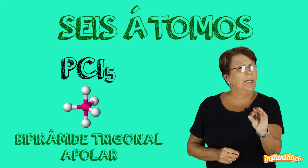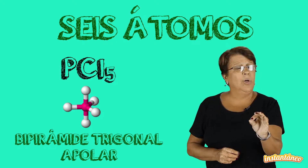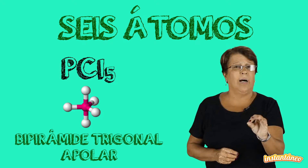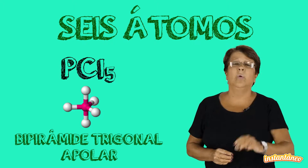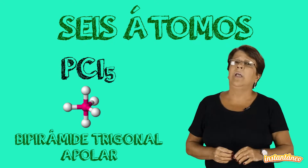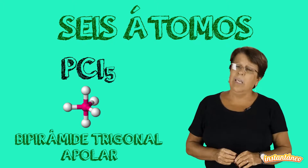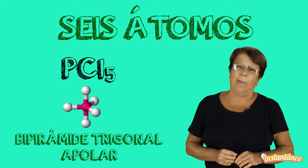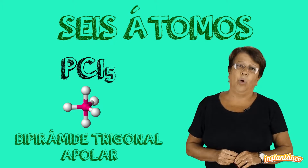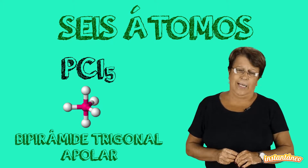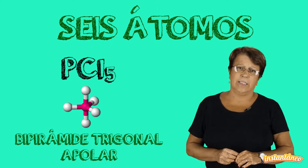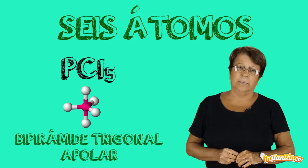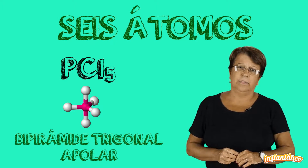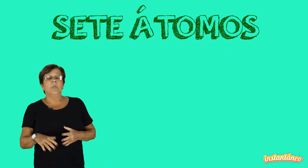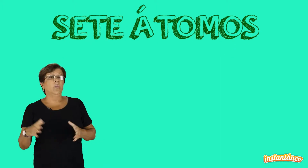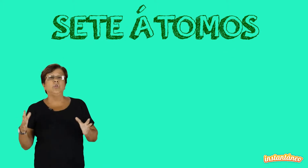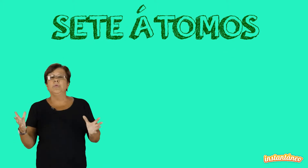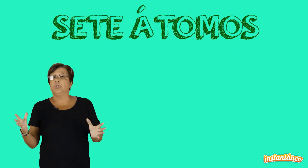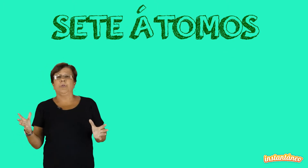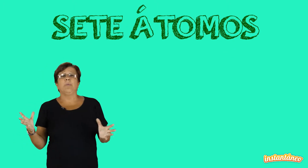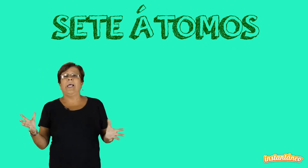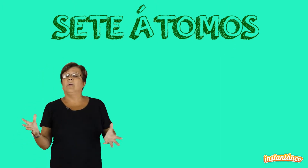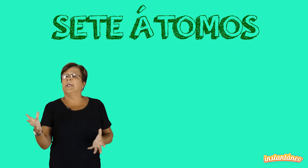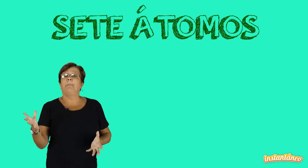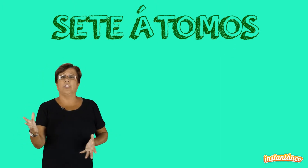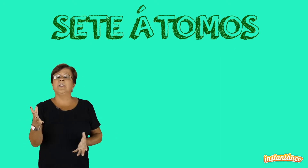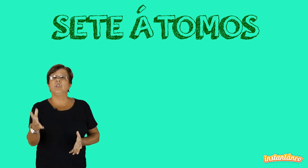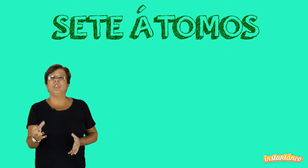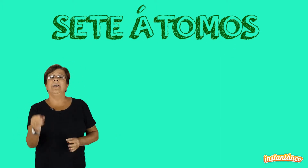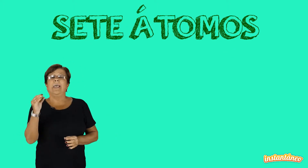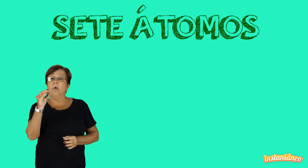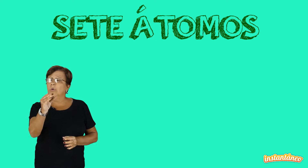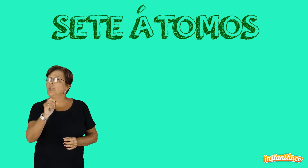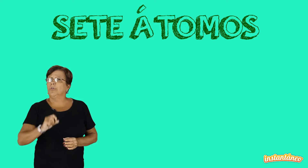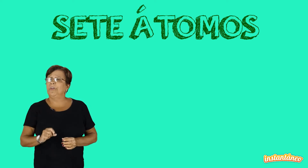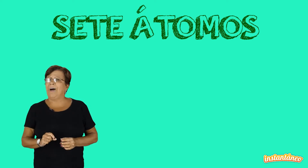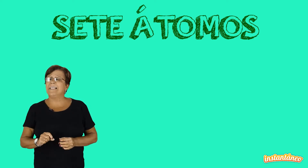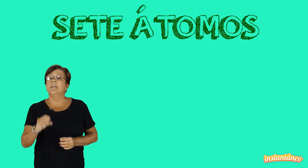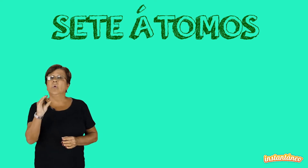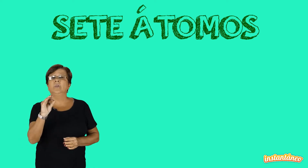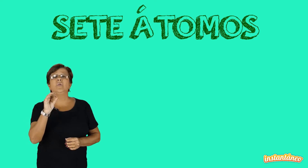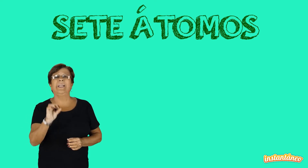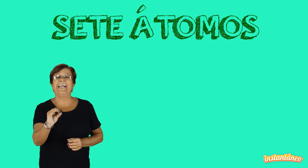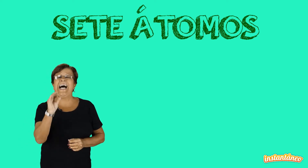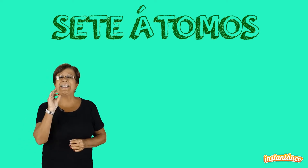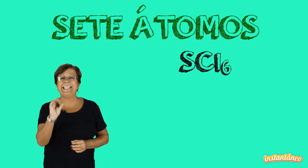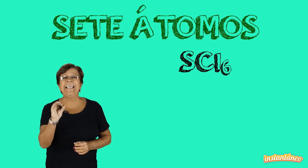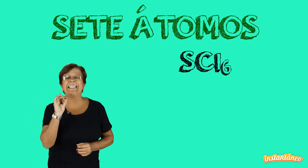trigonal e apolar. E o último tipo de molécula que pode existir é o que o chofre faz quando se liga a seis